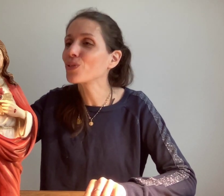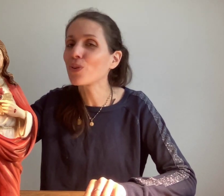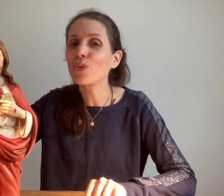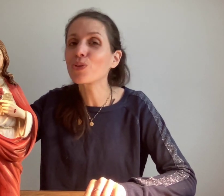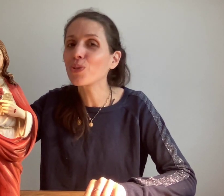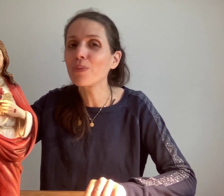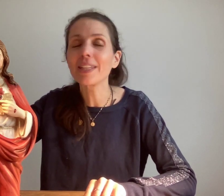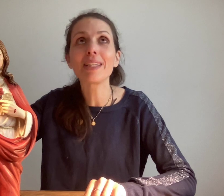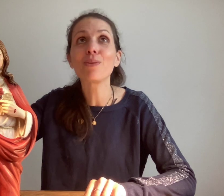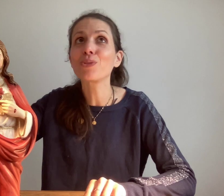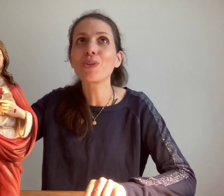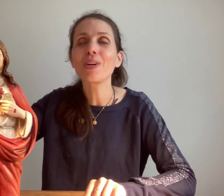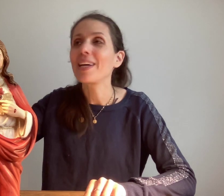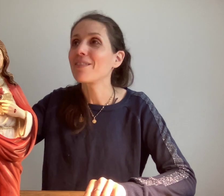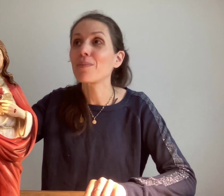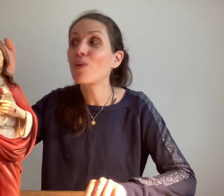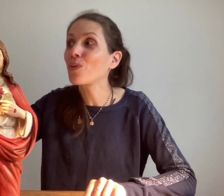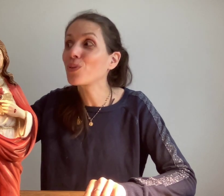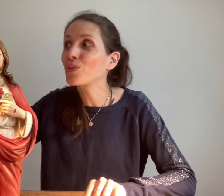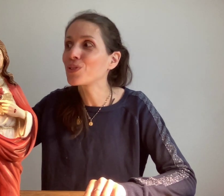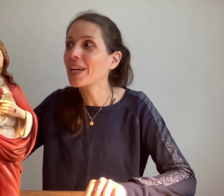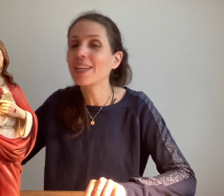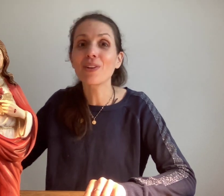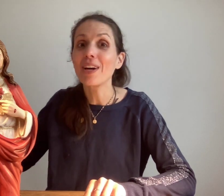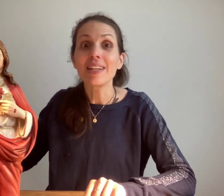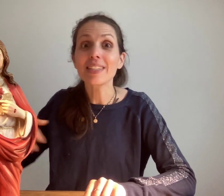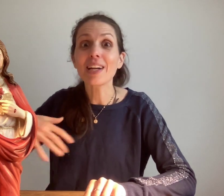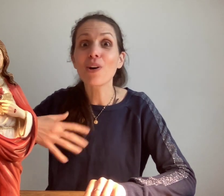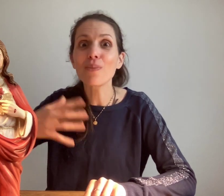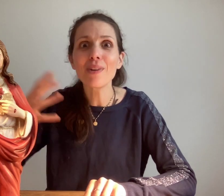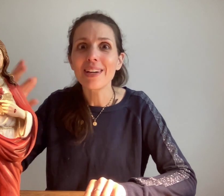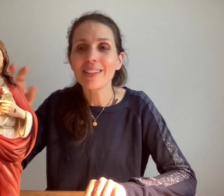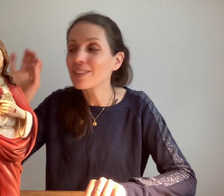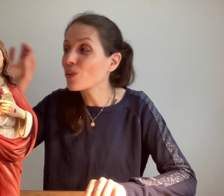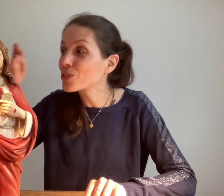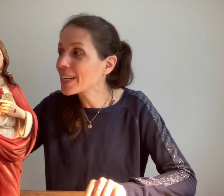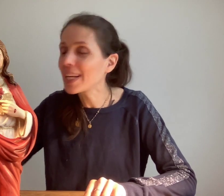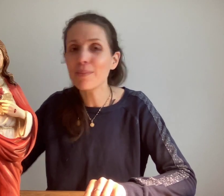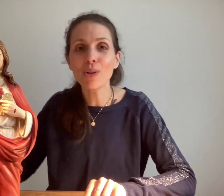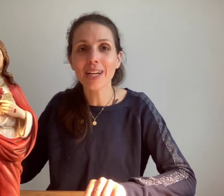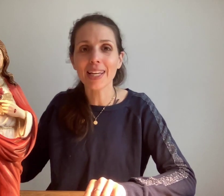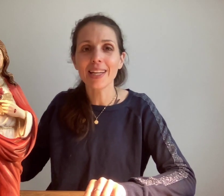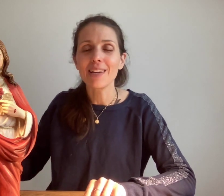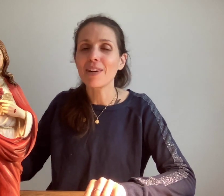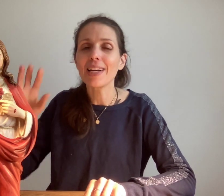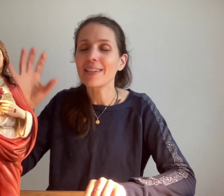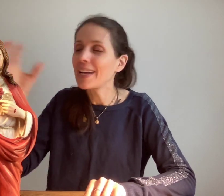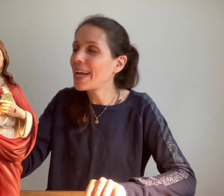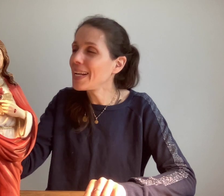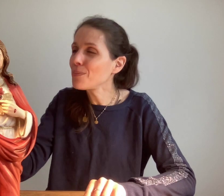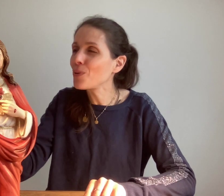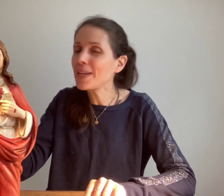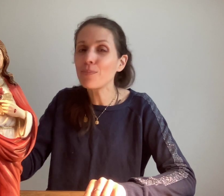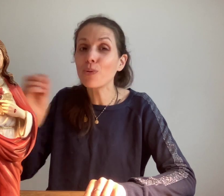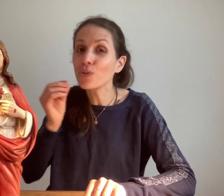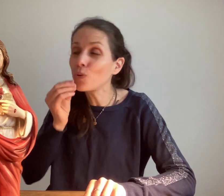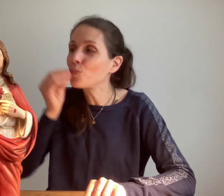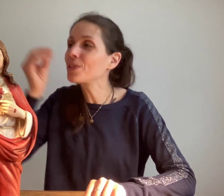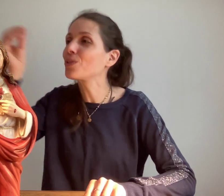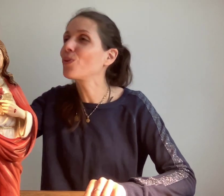je te loue, je te bénis, mon Dieu. » Vraiment, au nom de chaque homme, dans chaque élément créé. Voilà. Elle est muette pour que nous puissions